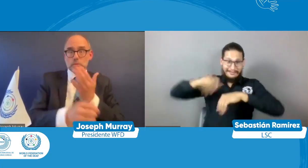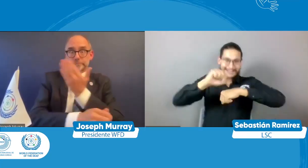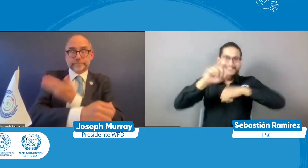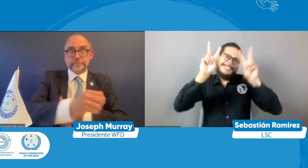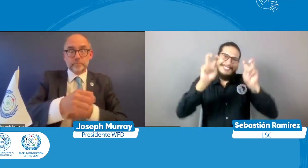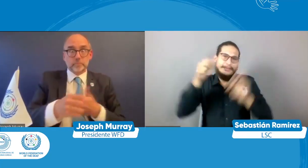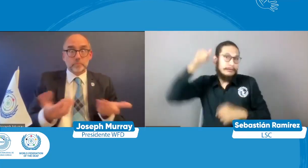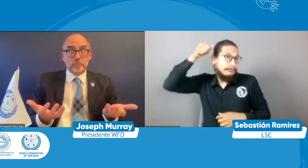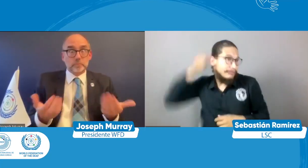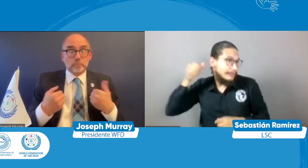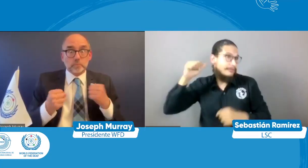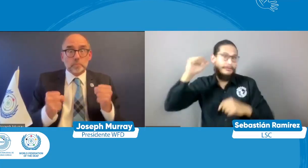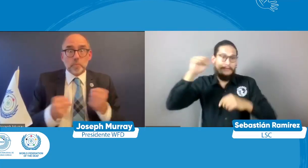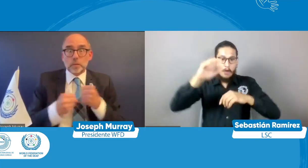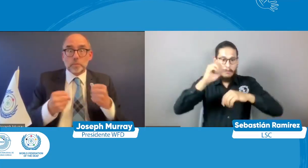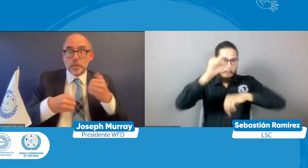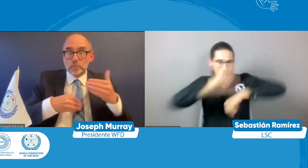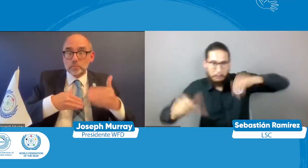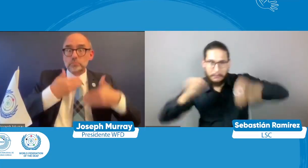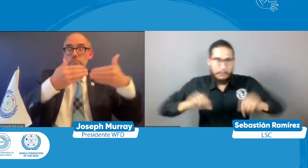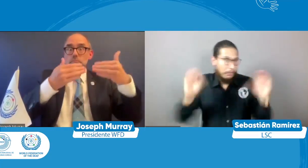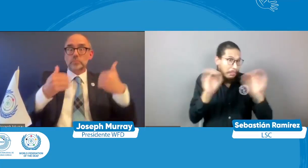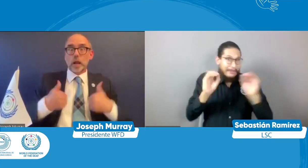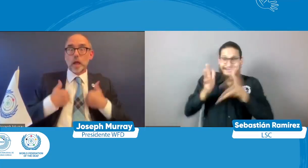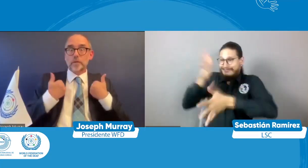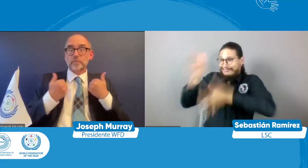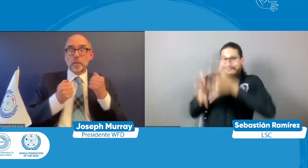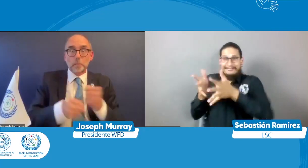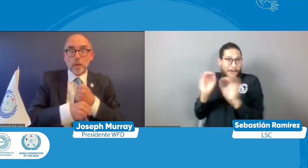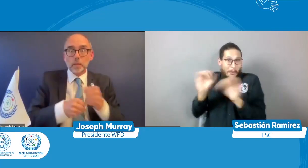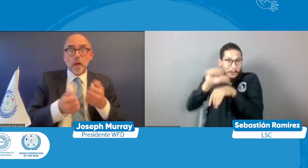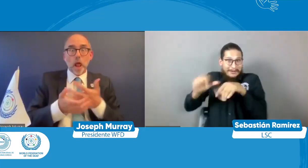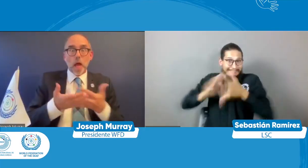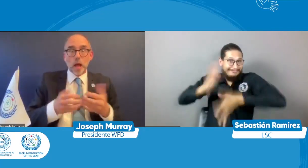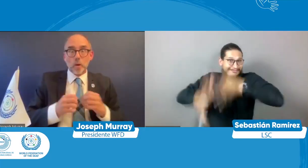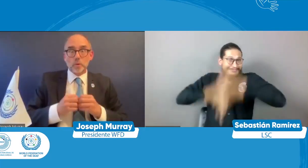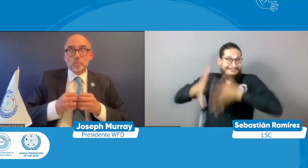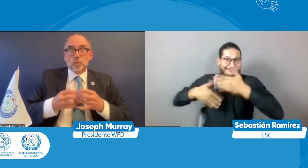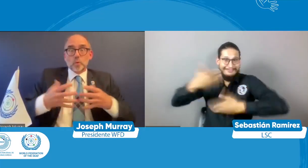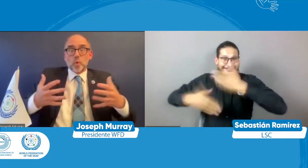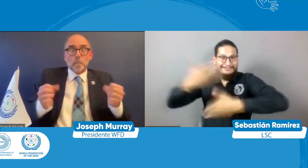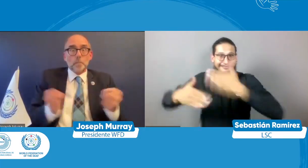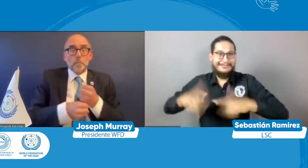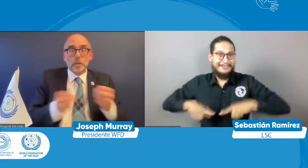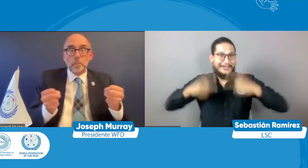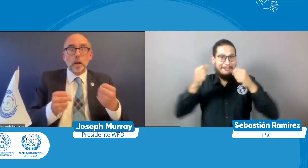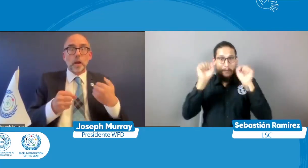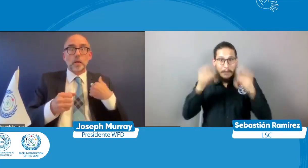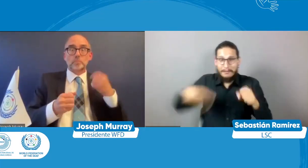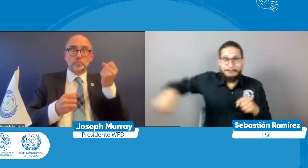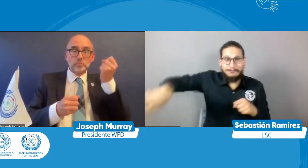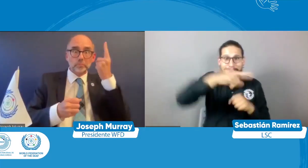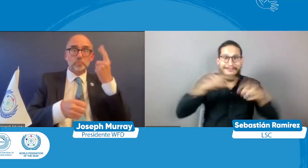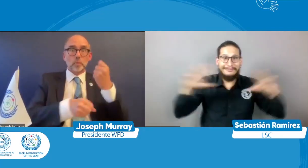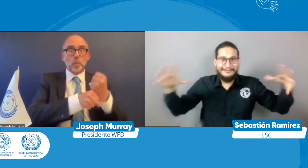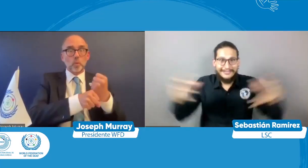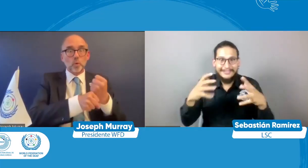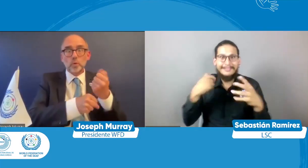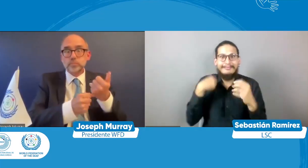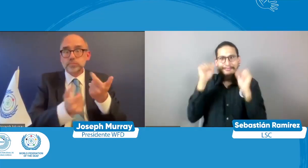es hacer una cirugía de un implante coclear y muchas veces con otros niños no se toman esta clase de decisiones de